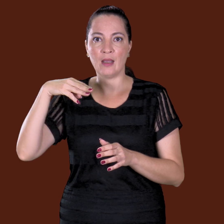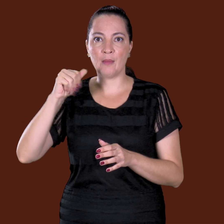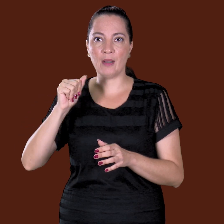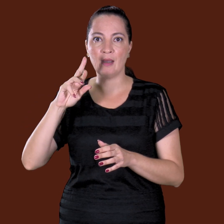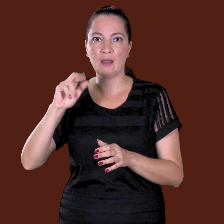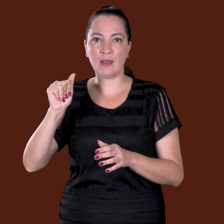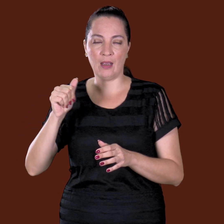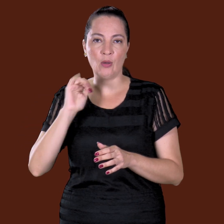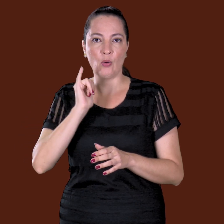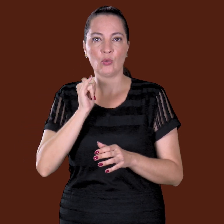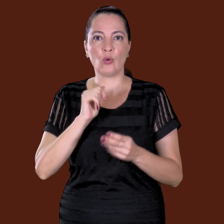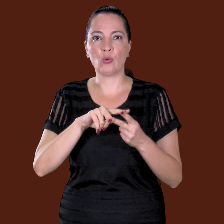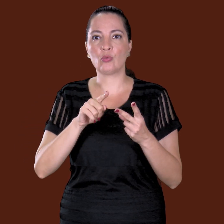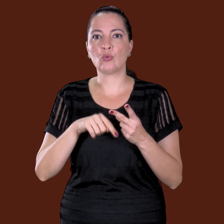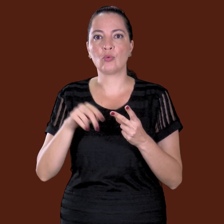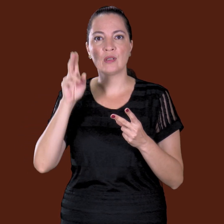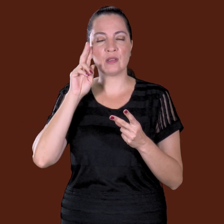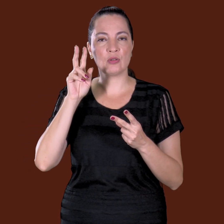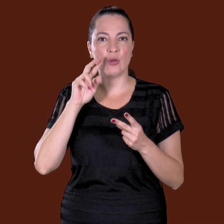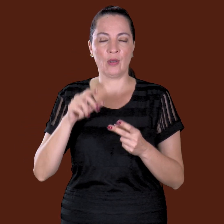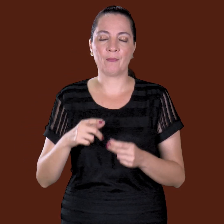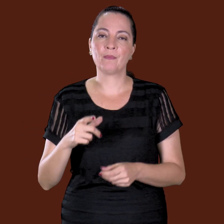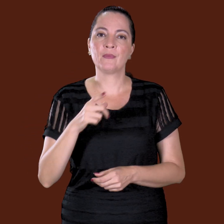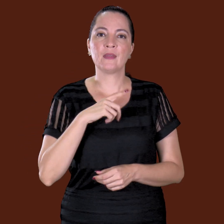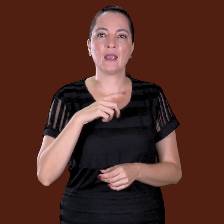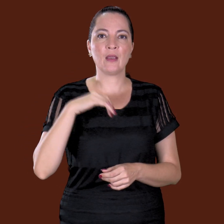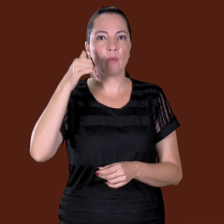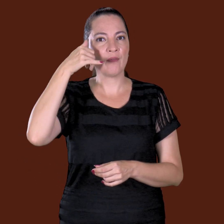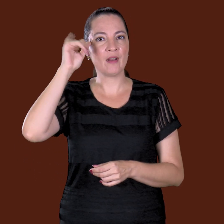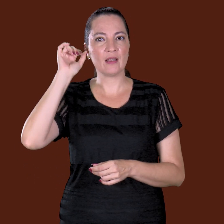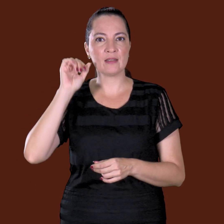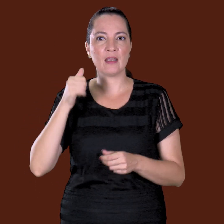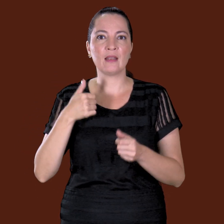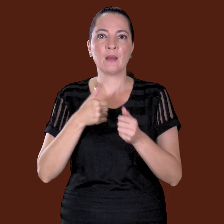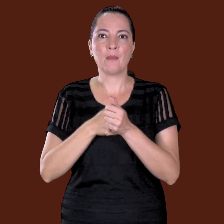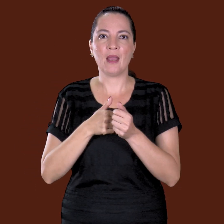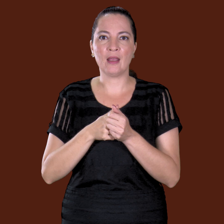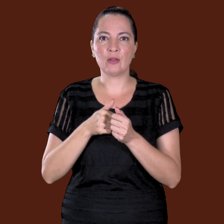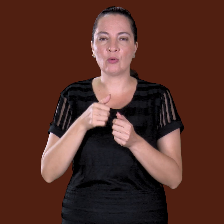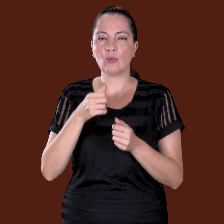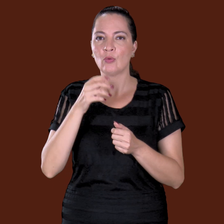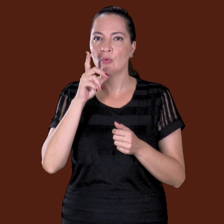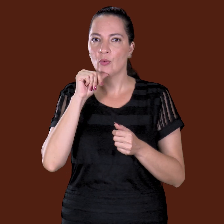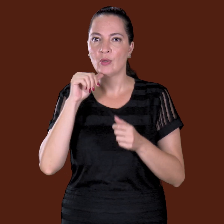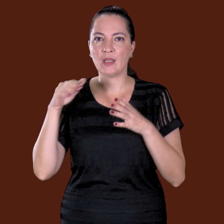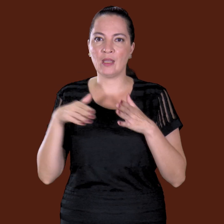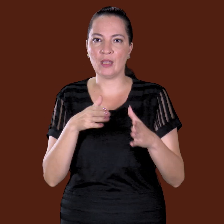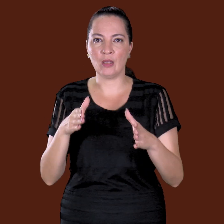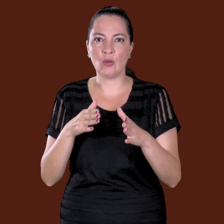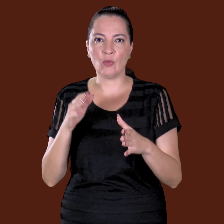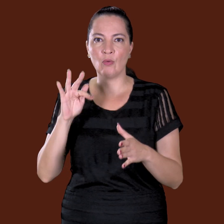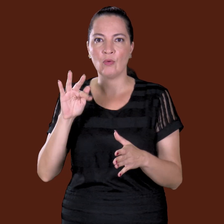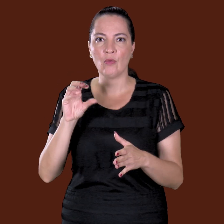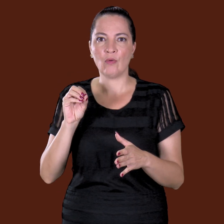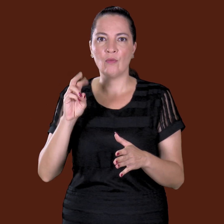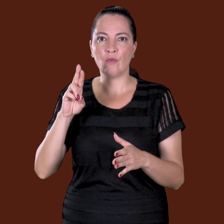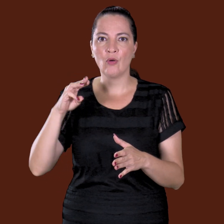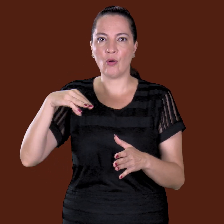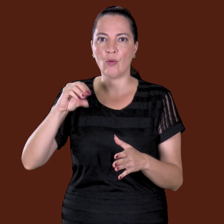Eles estavam na fazenda lá no Rio Formoso, de tarde não tinha nada pra fazer, muita gente, família, né? Gente, vamos